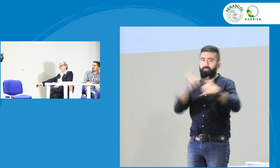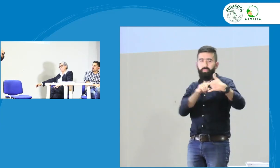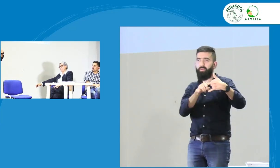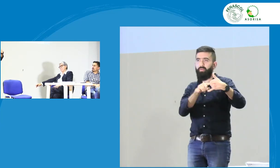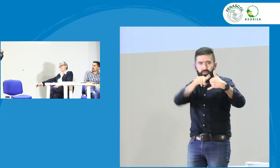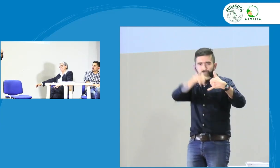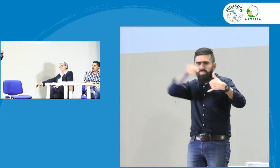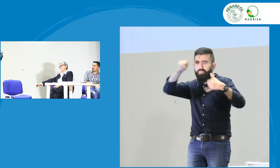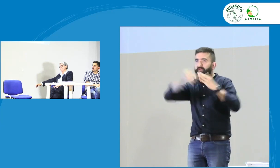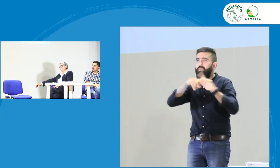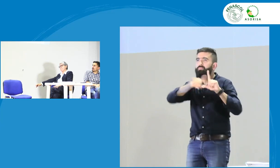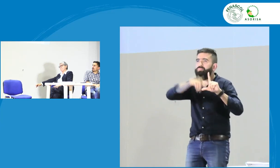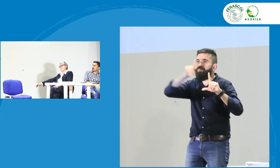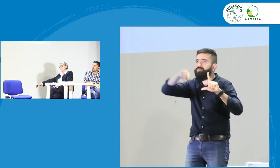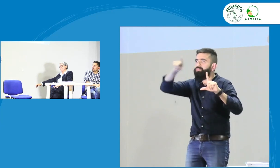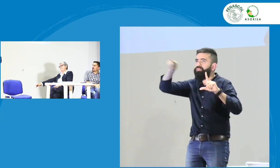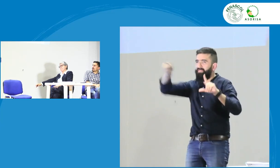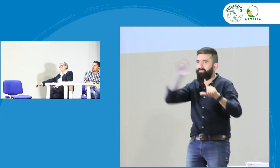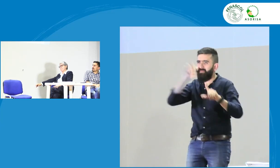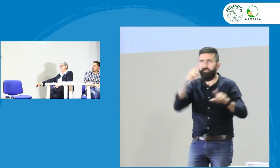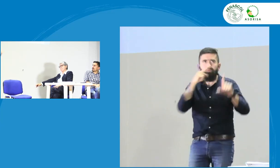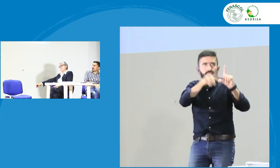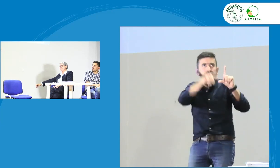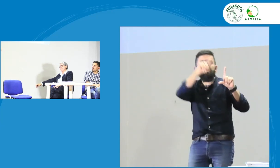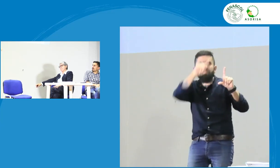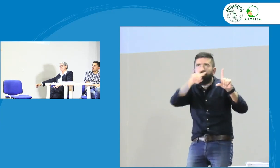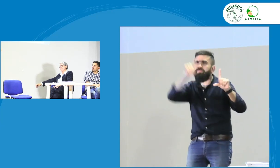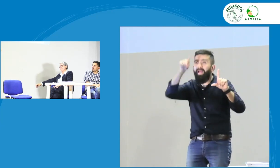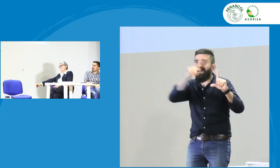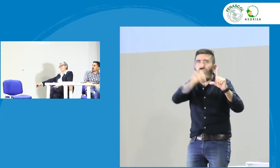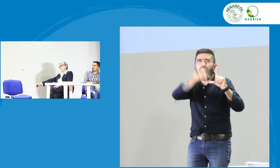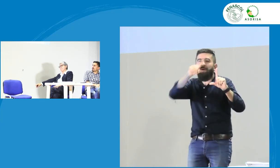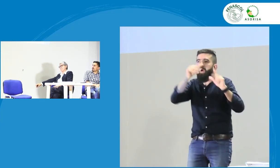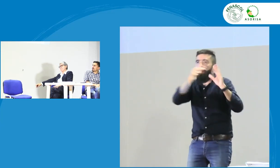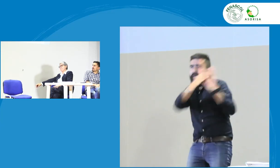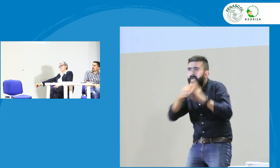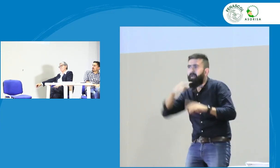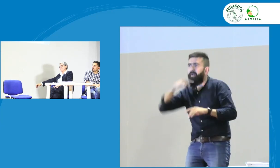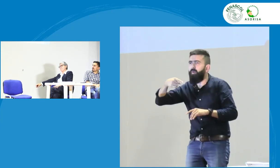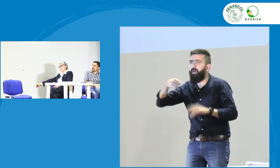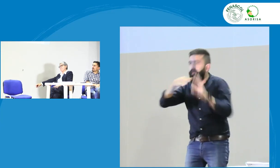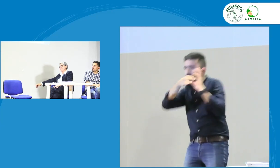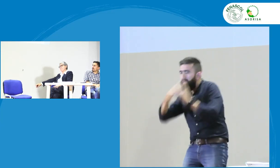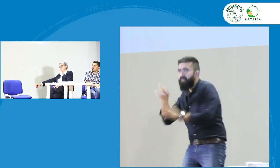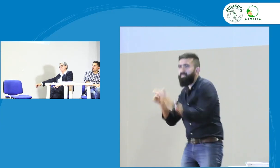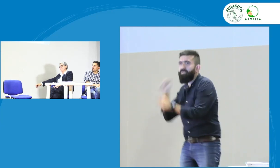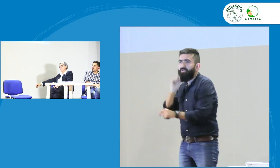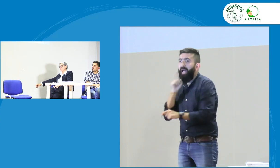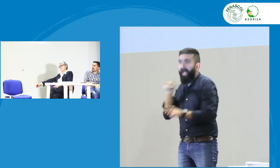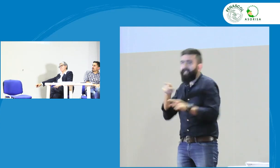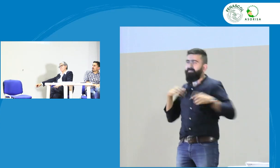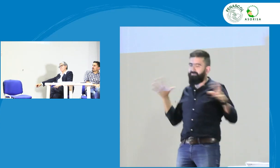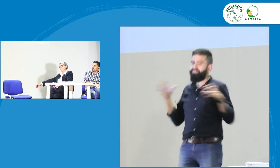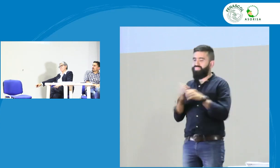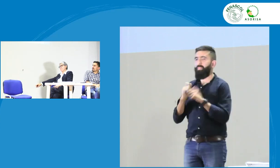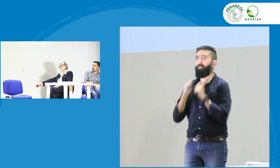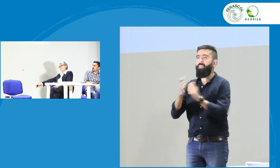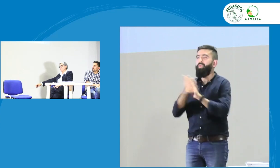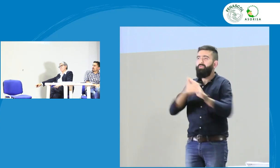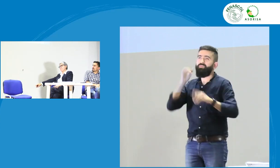en la lengua y a nivel nacional y por qué la seña de estadísticas porque es como la curva que nos muestra unas estadísticas entonces por eso la